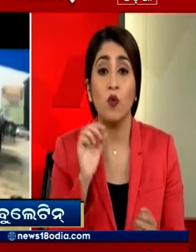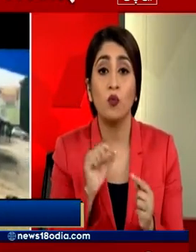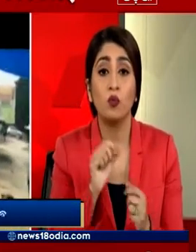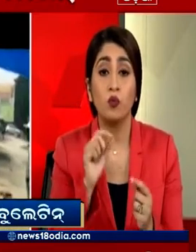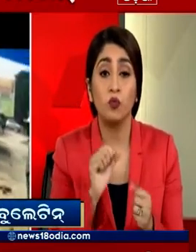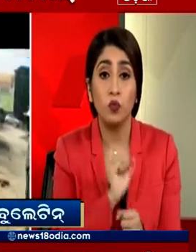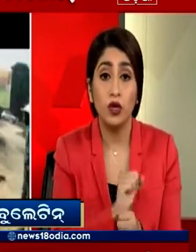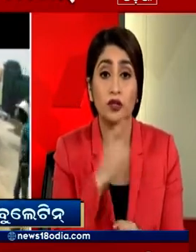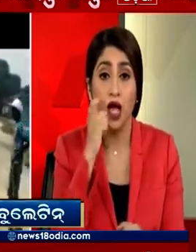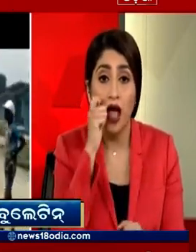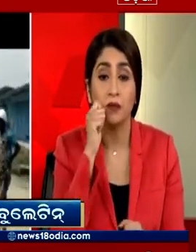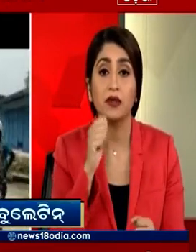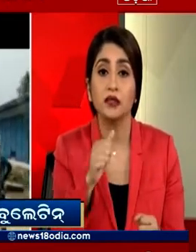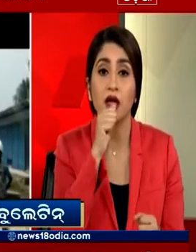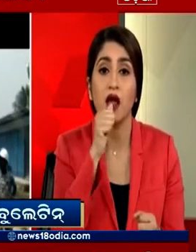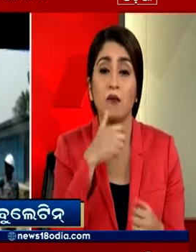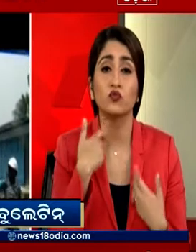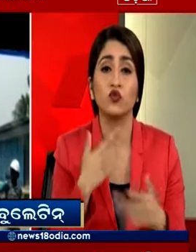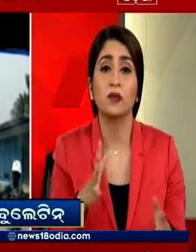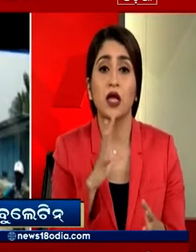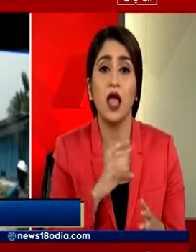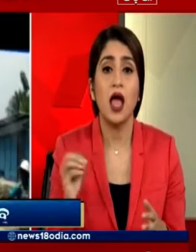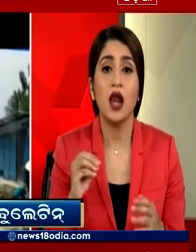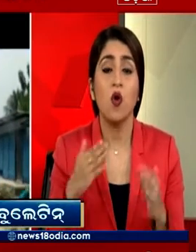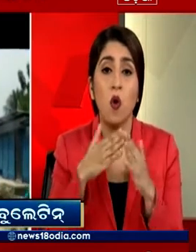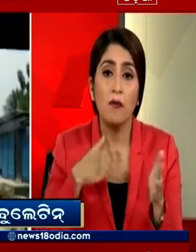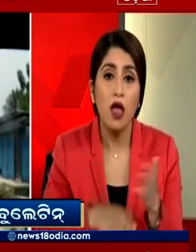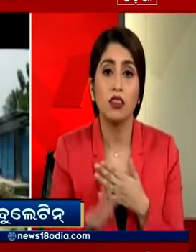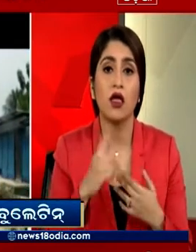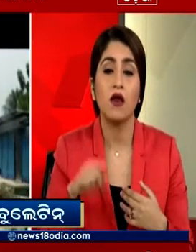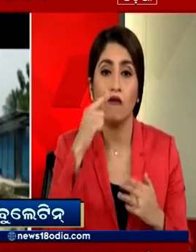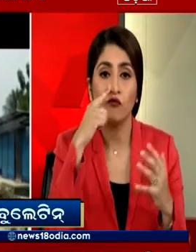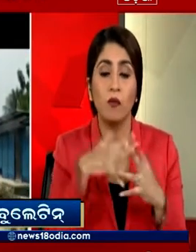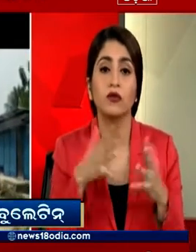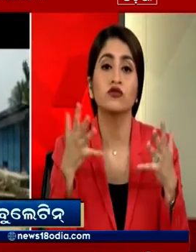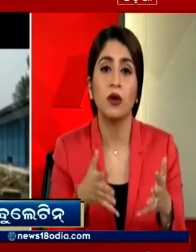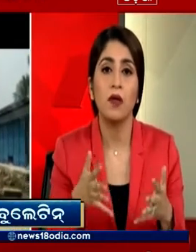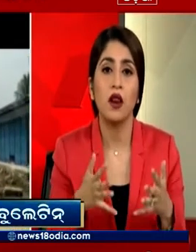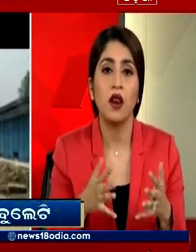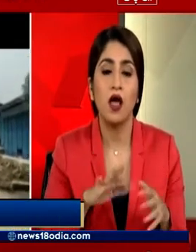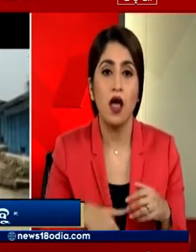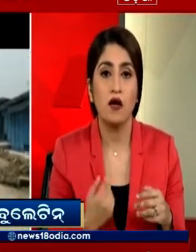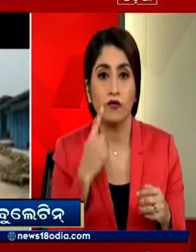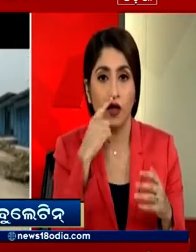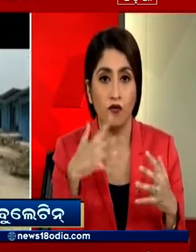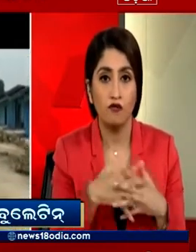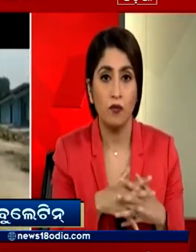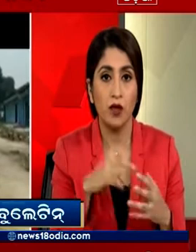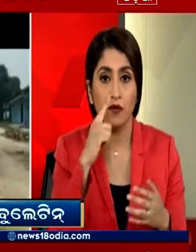एक घर में खुझ गया और फिर घर की महिला की साथ बचसलूकी करने लगा इतना ही नहीं पुलिस वाला महिला को उठा